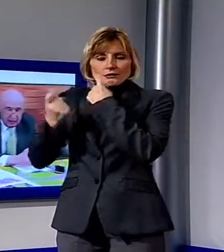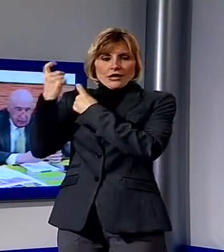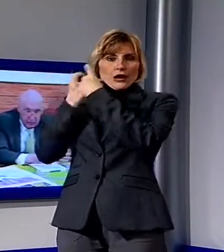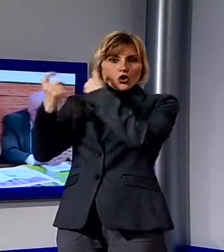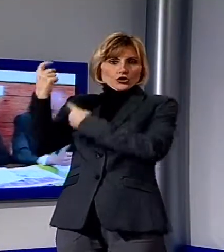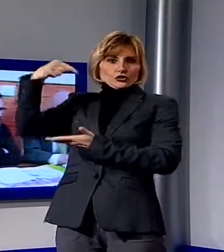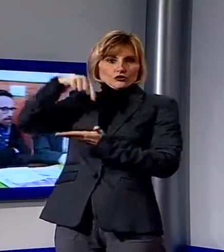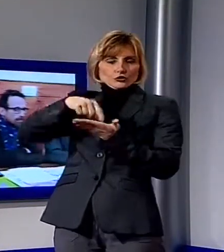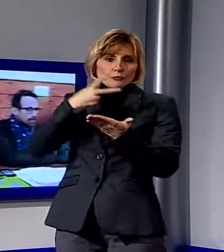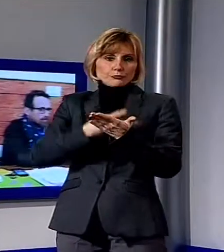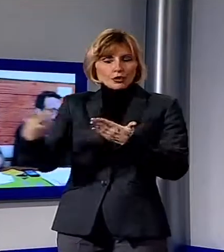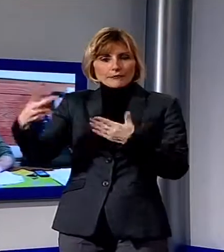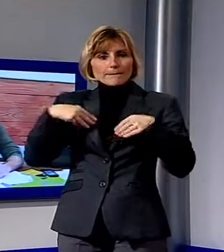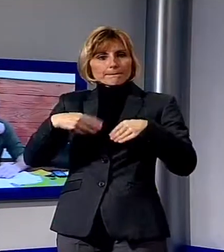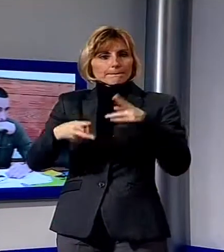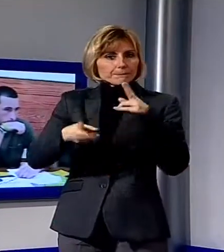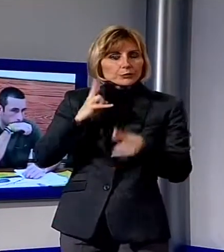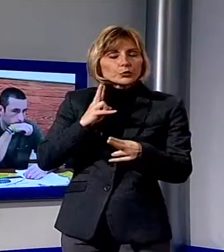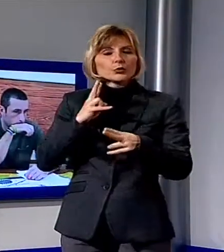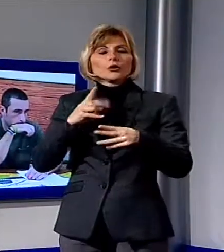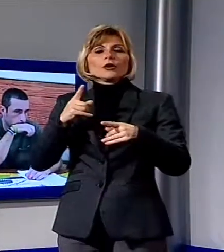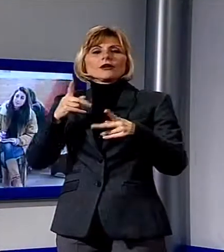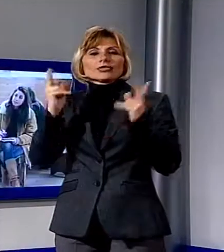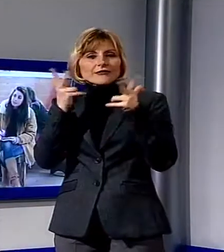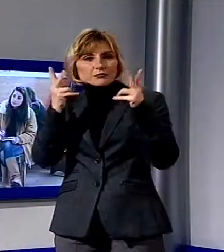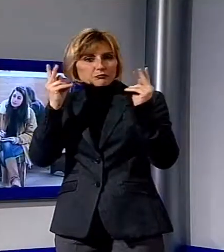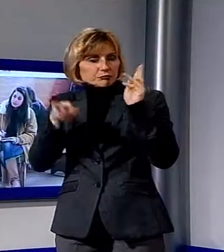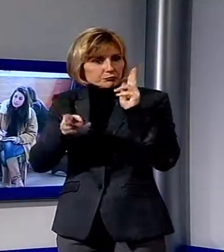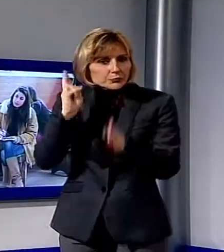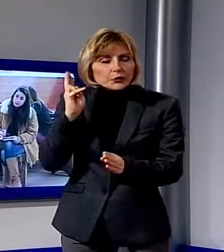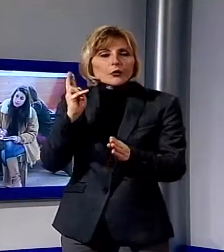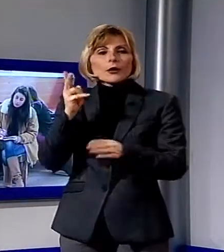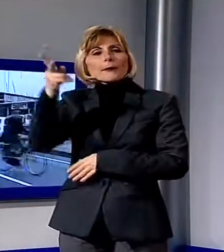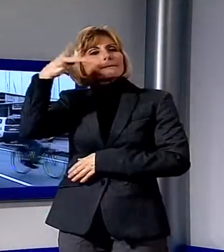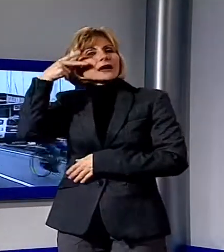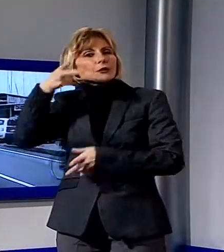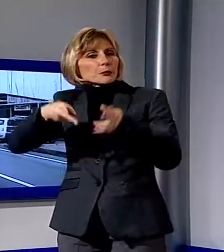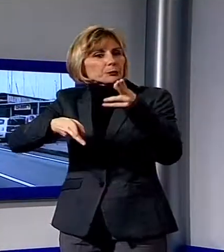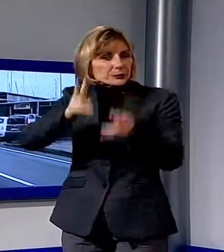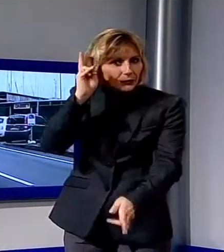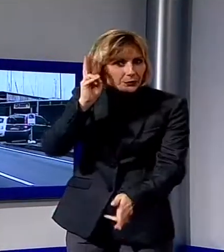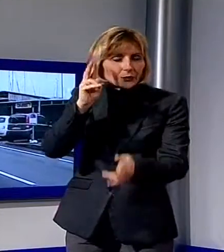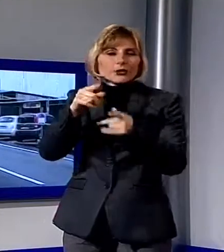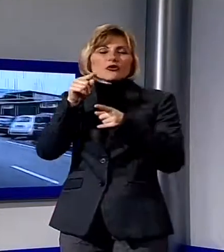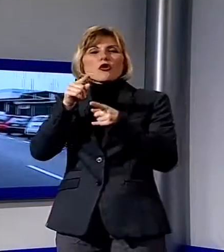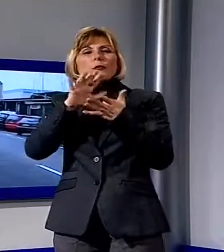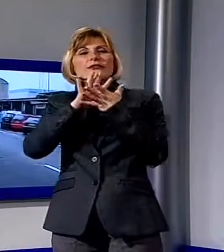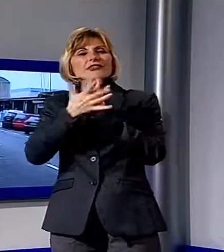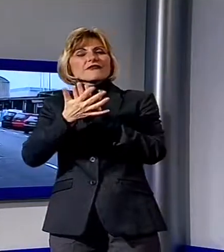partecipazione, più sano divertimento e più maschere che trasformeranno la d'Arsena a Viareggio in un grande baccanale d'allegria, ma anche